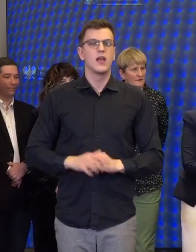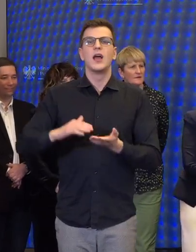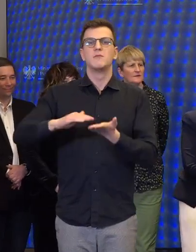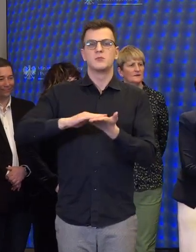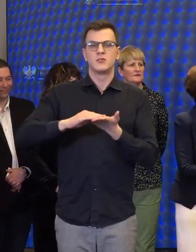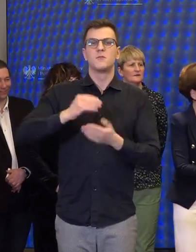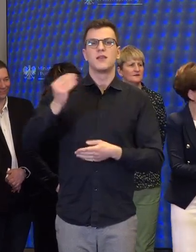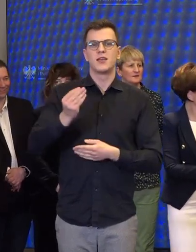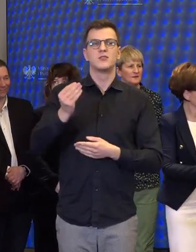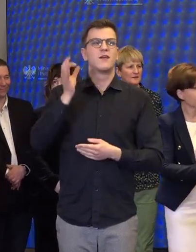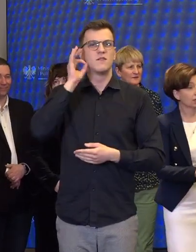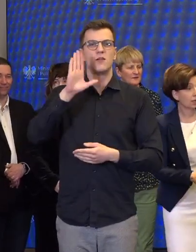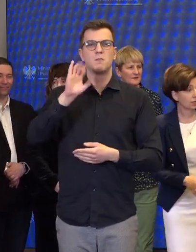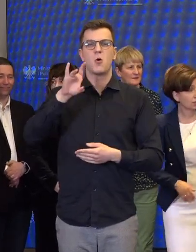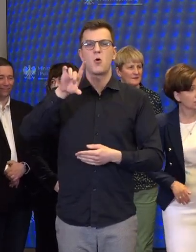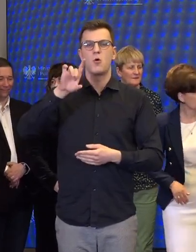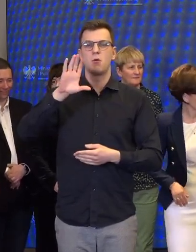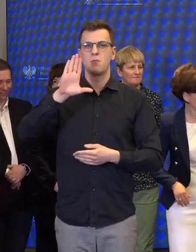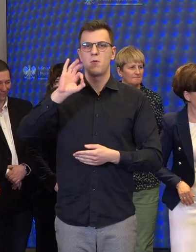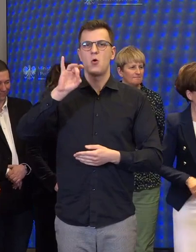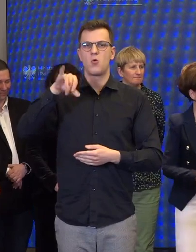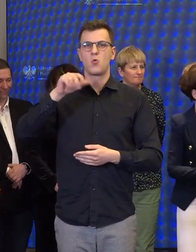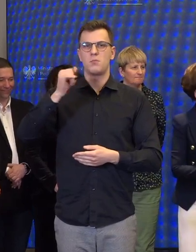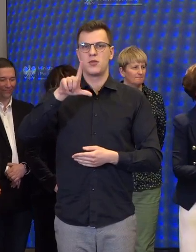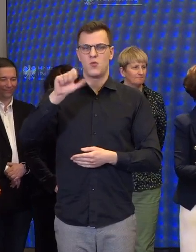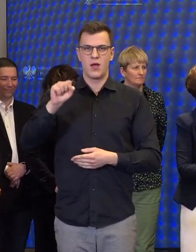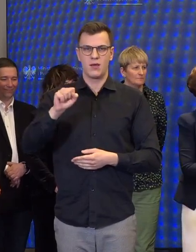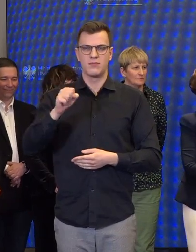Przepraszam jeszcze, ale poprosiłem panią Bogumiły o zabranie głosu.